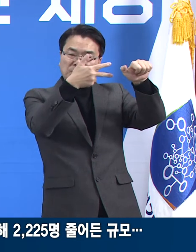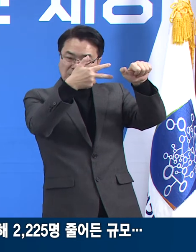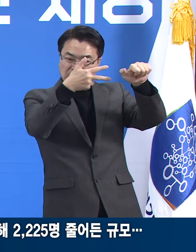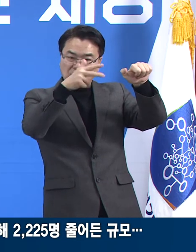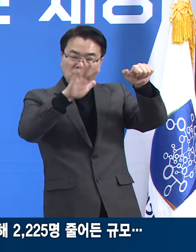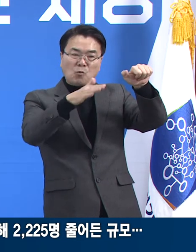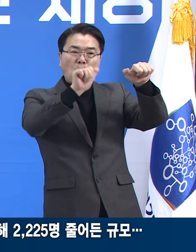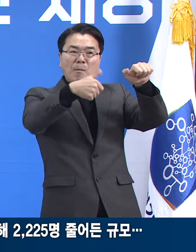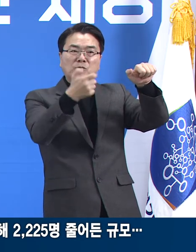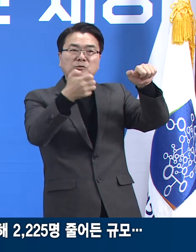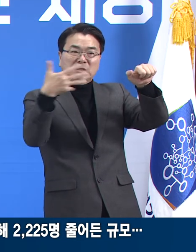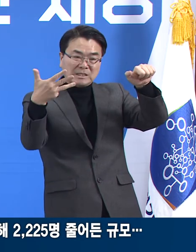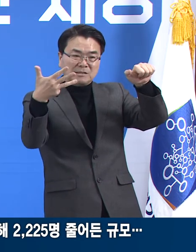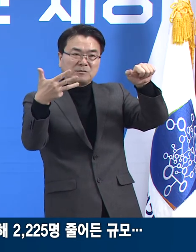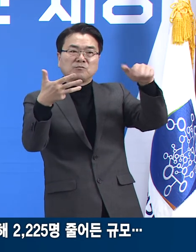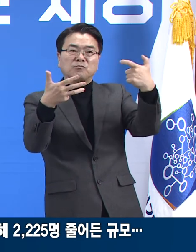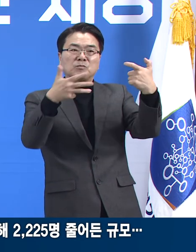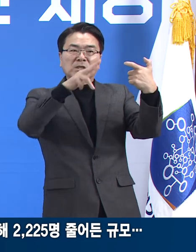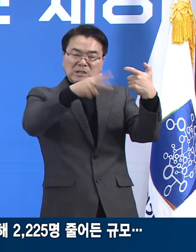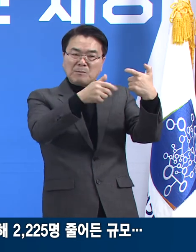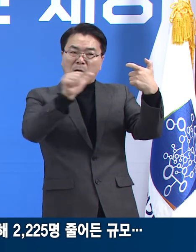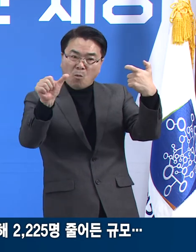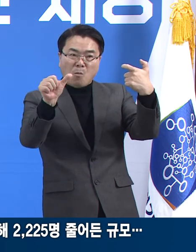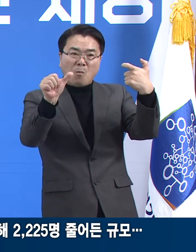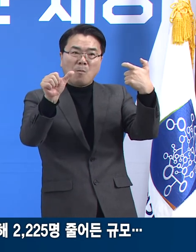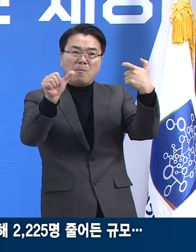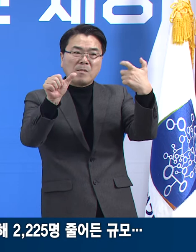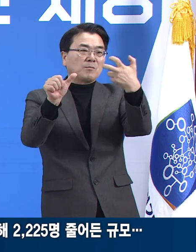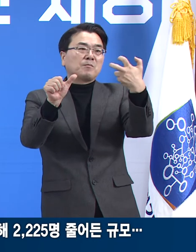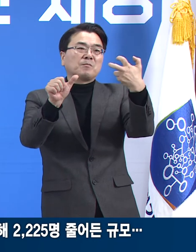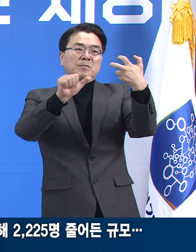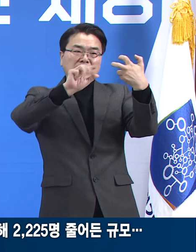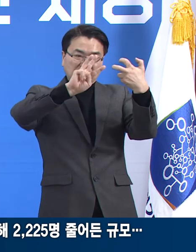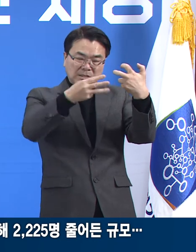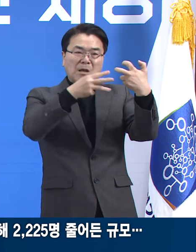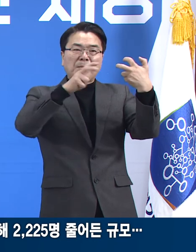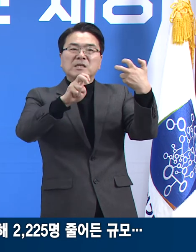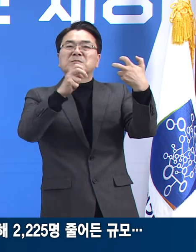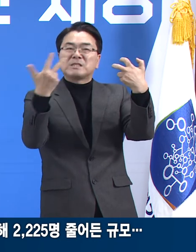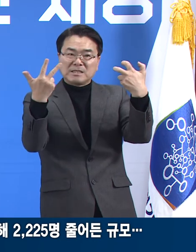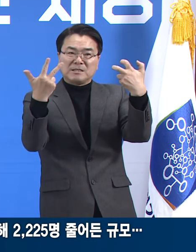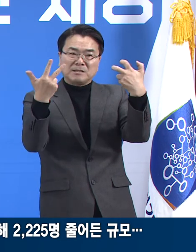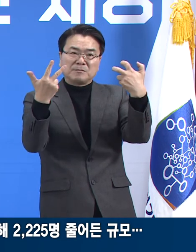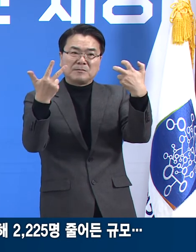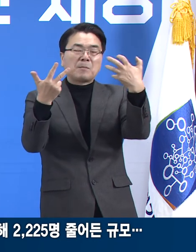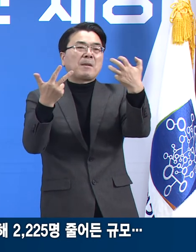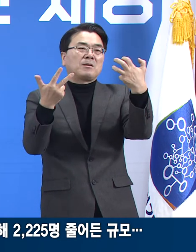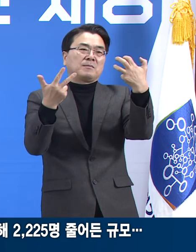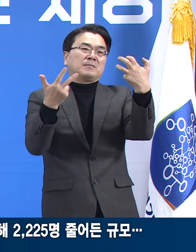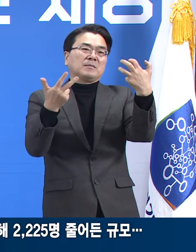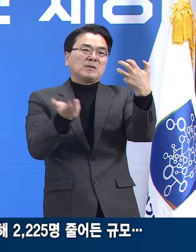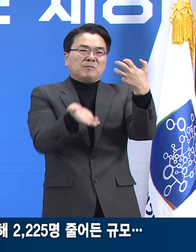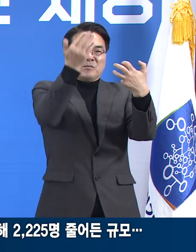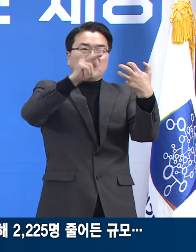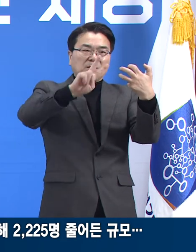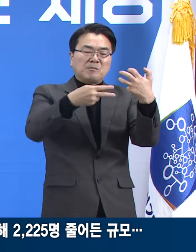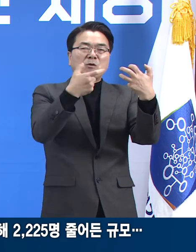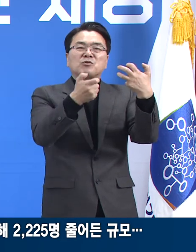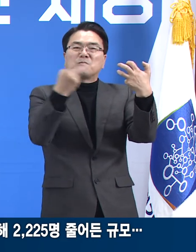957명, 60대 705명, 70대 327명, 80대 이상이